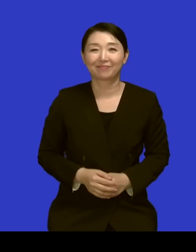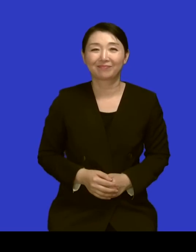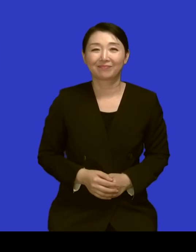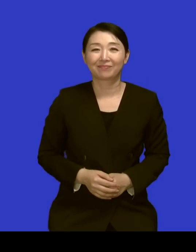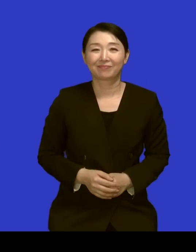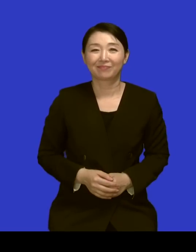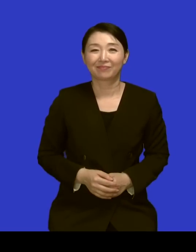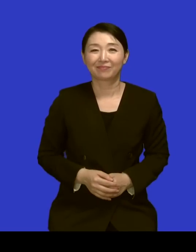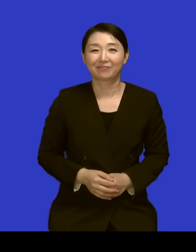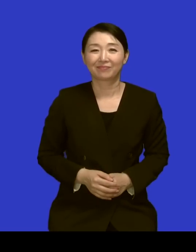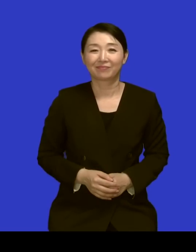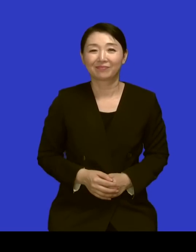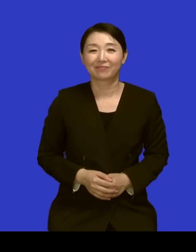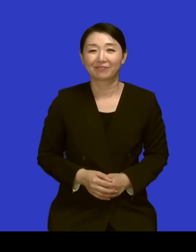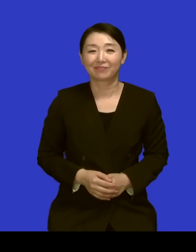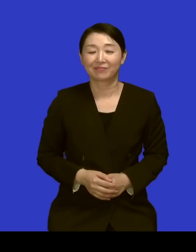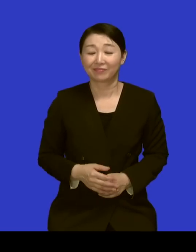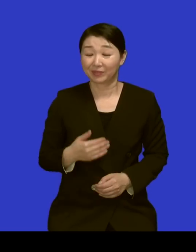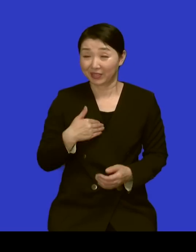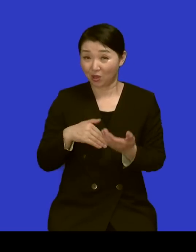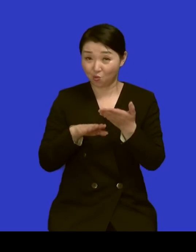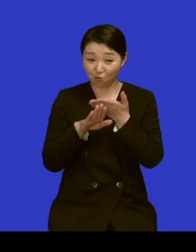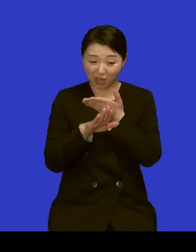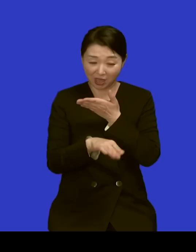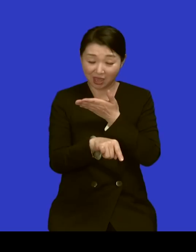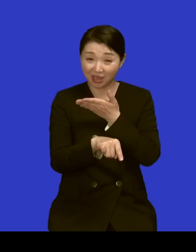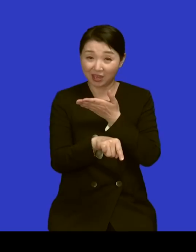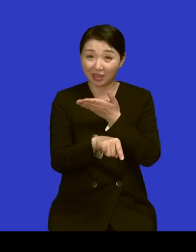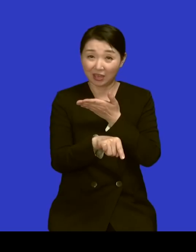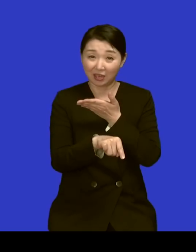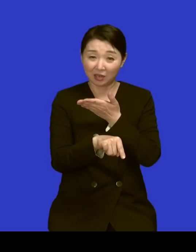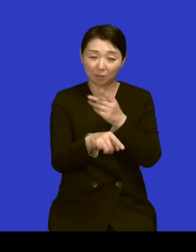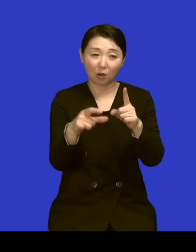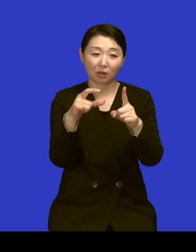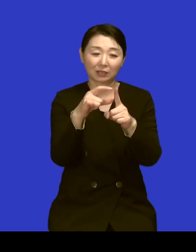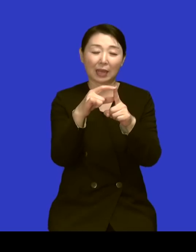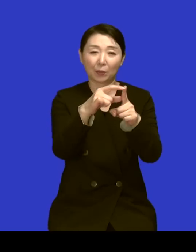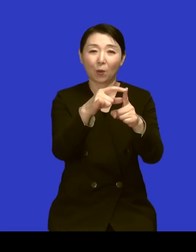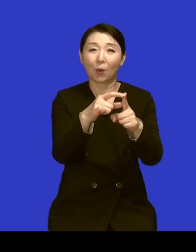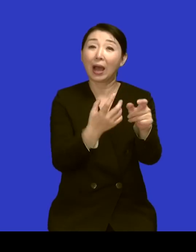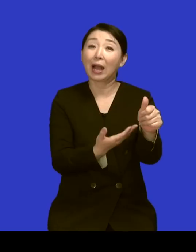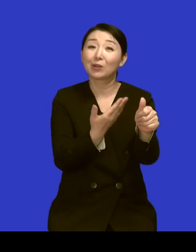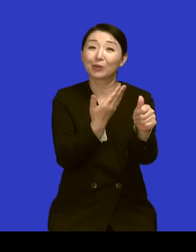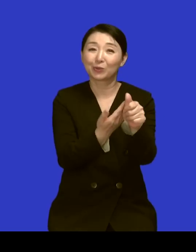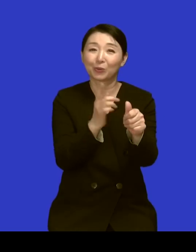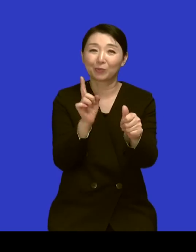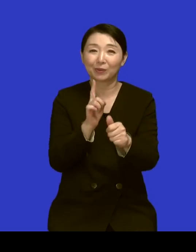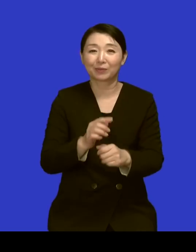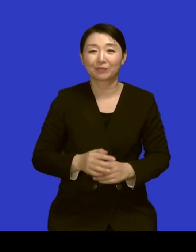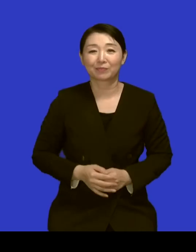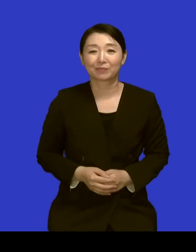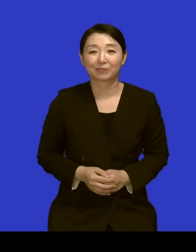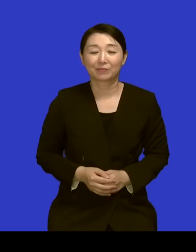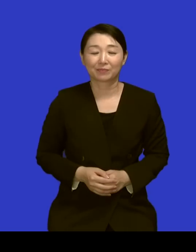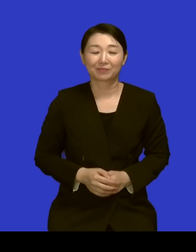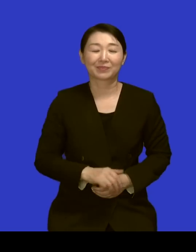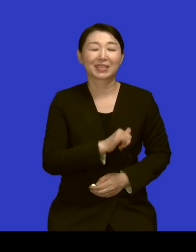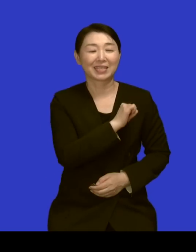후배들한테 어떤 단어 하나로 얘기한다 그러면 네 그냥 인내가 아닐까